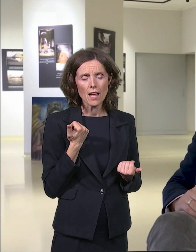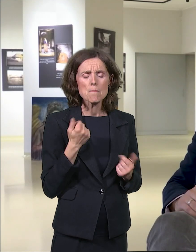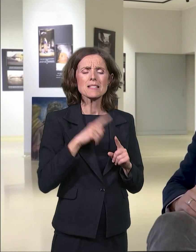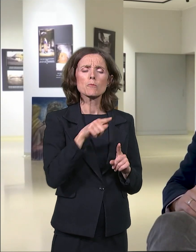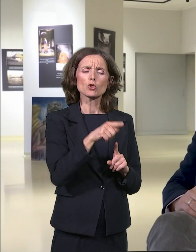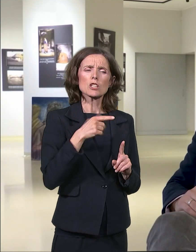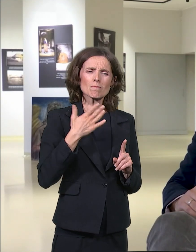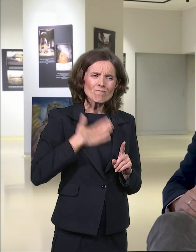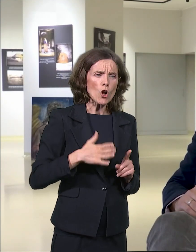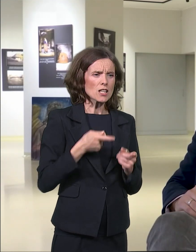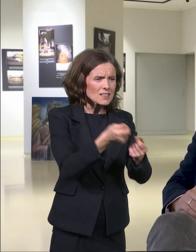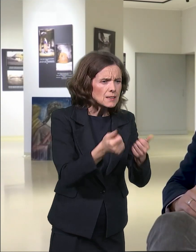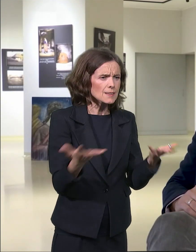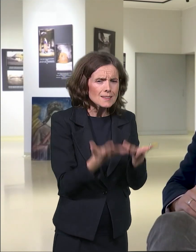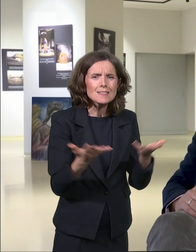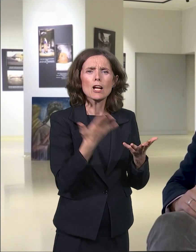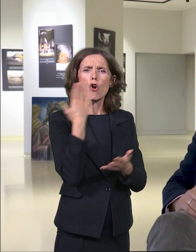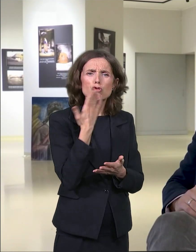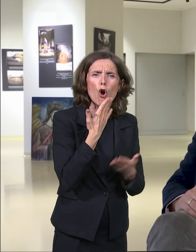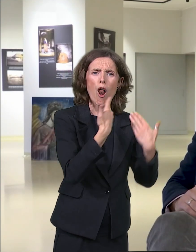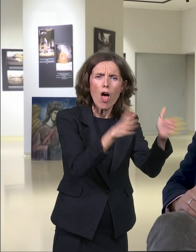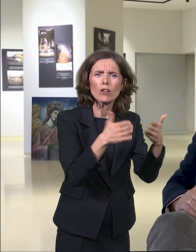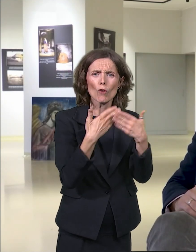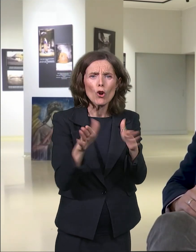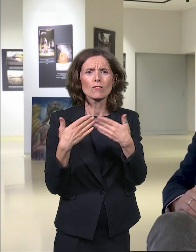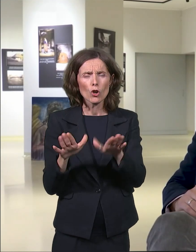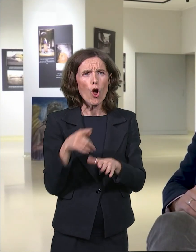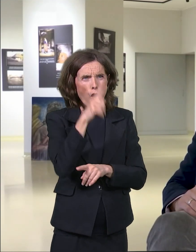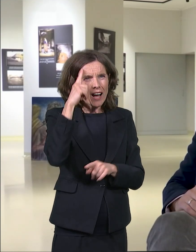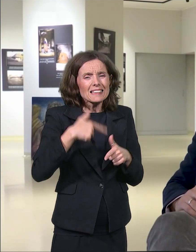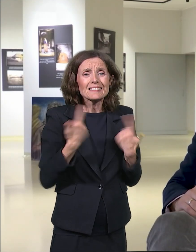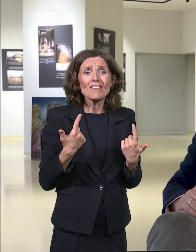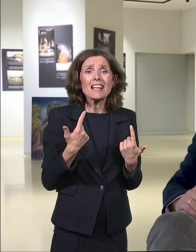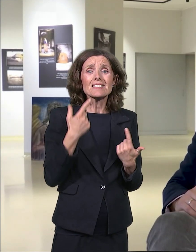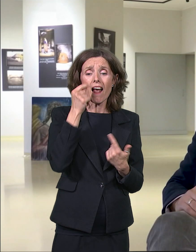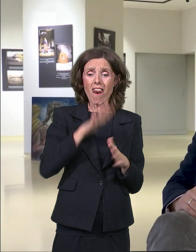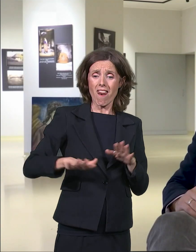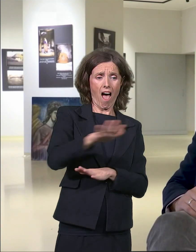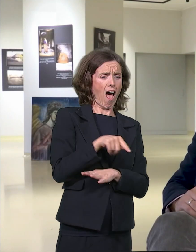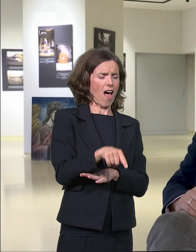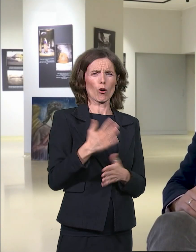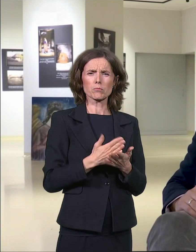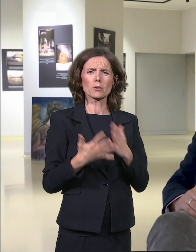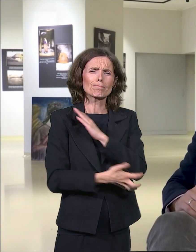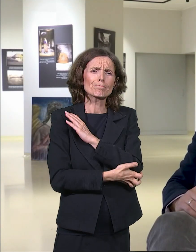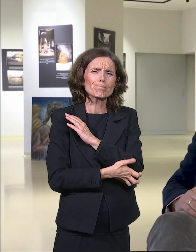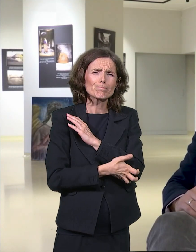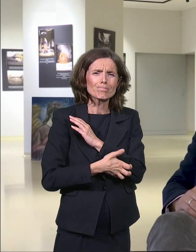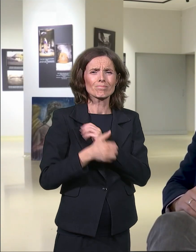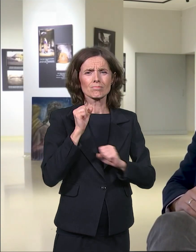otvara škole, svestanje da je ovdješnje stanovništvo izuzetno siromašno, pa on daje